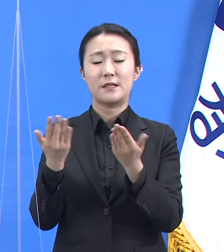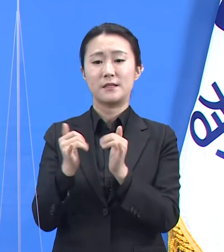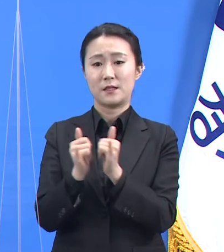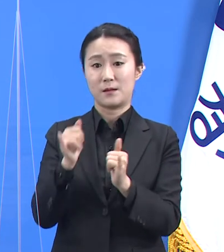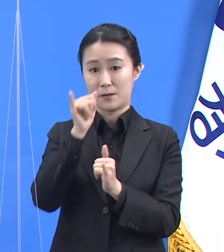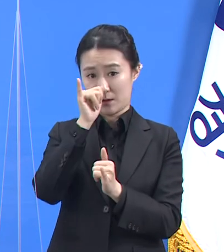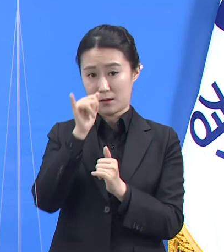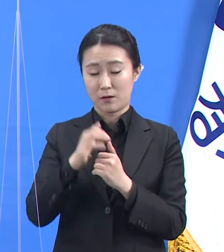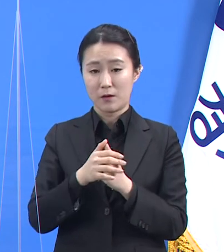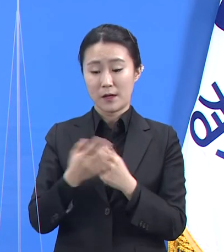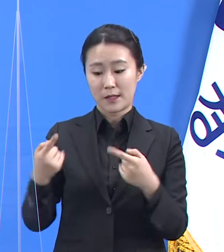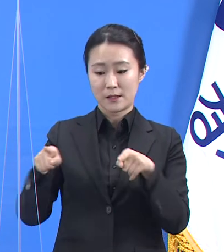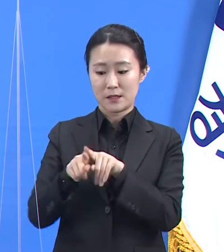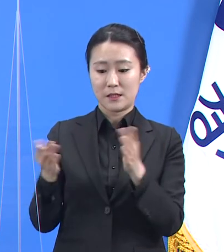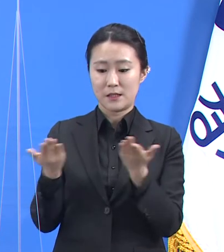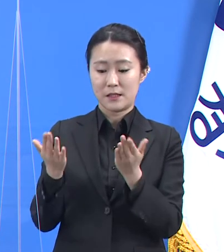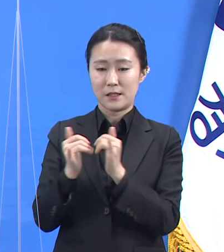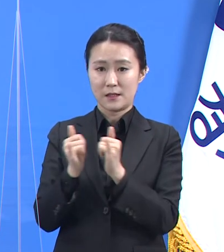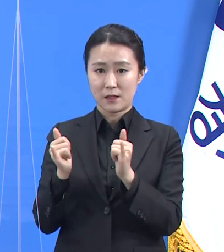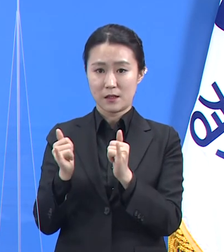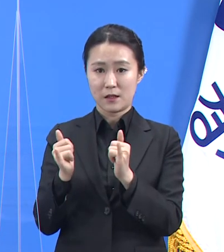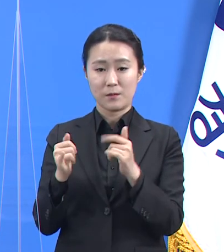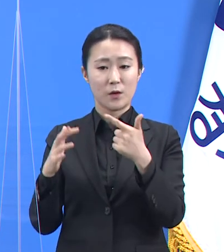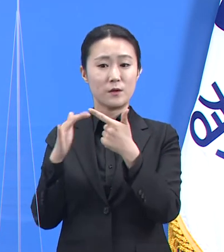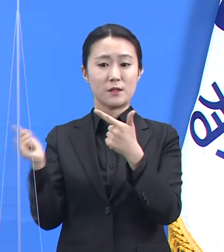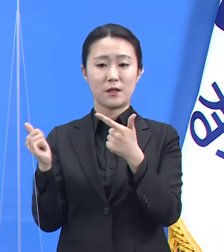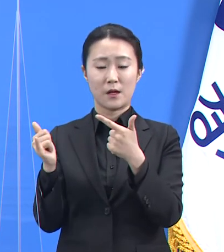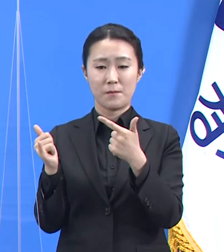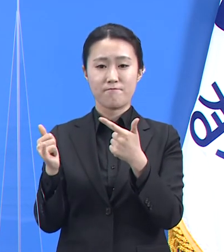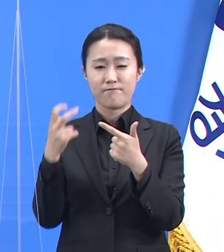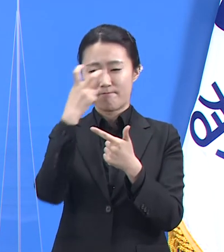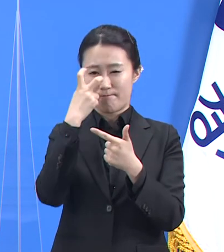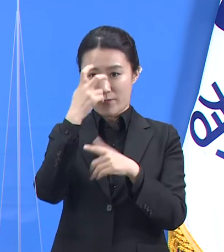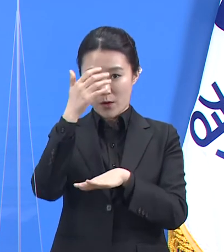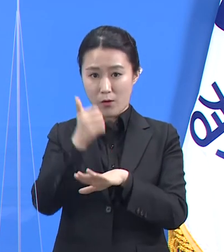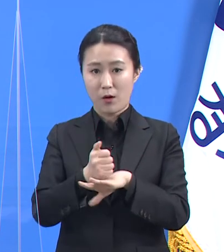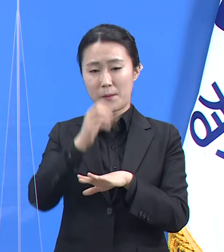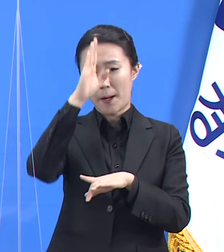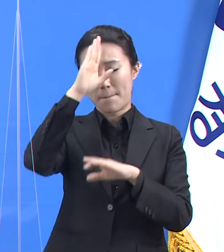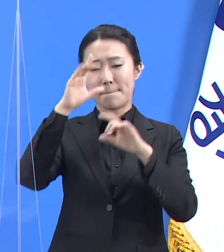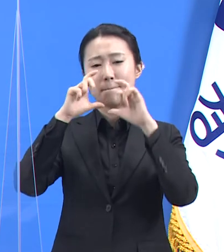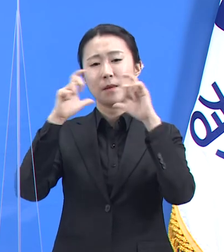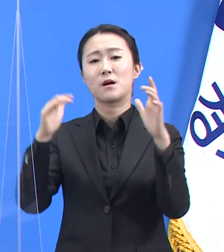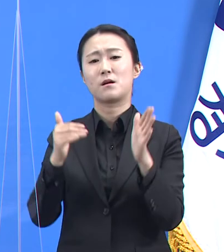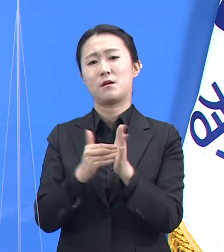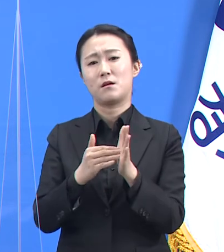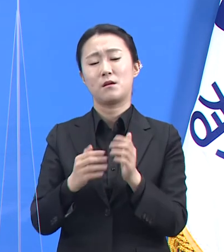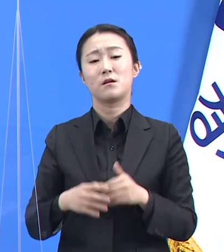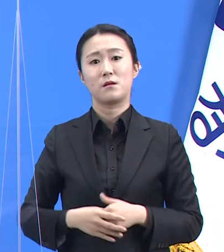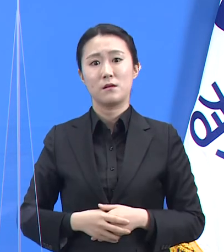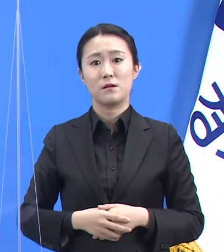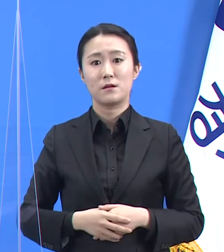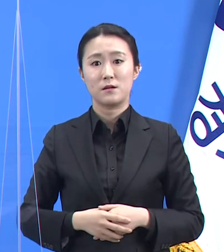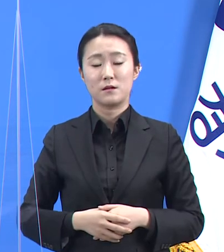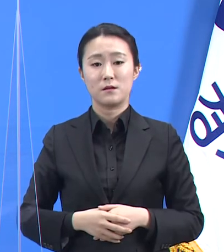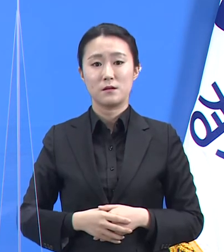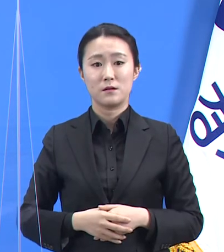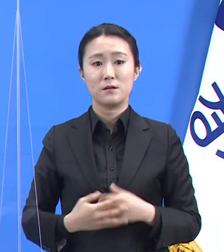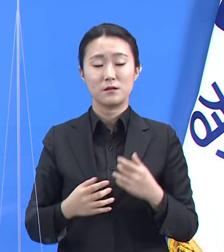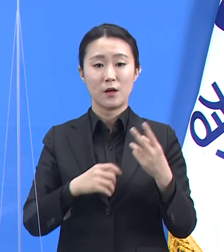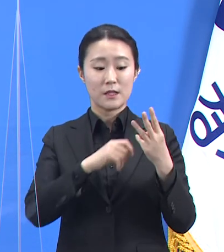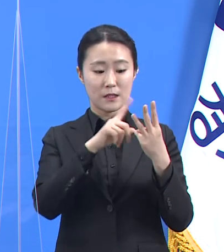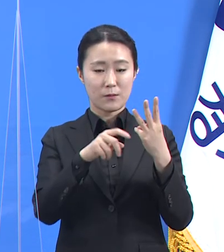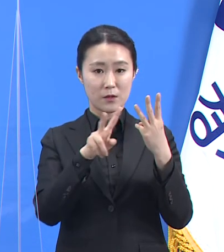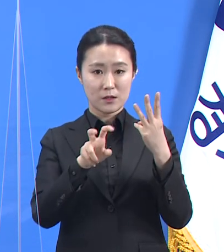6명을 검사하였고 6명 전원 양성 반응을 확인했습니다. 이에 25일